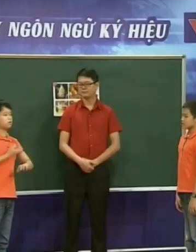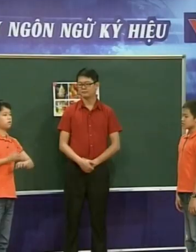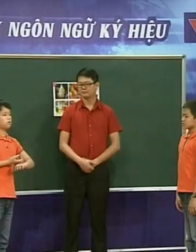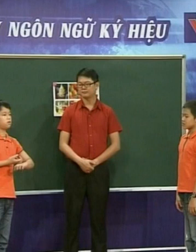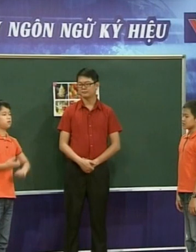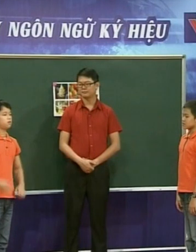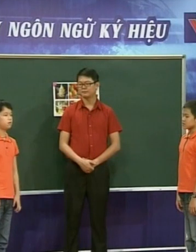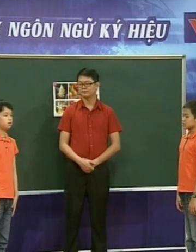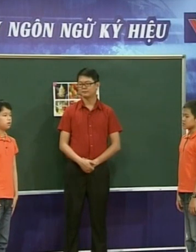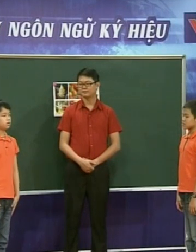Người em như thế là hư đấy